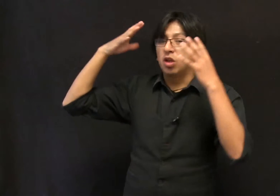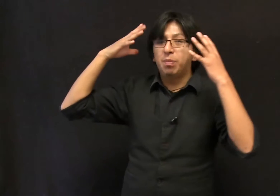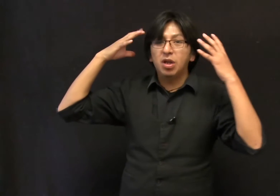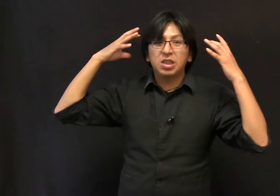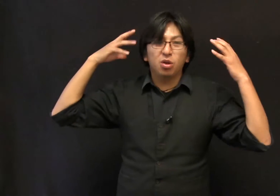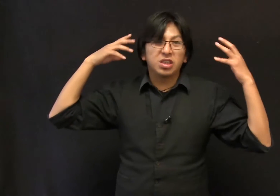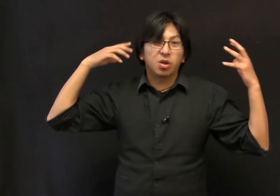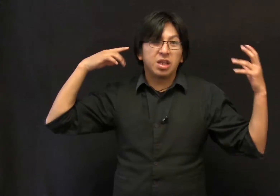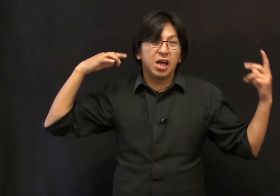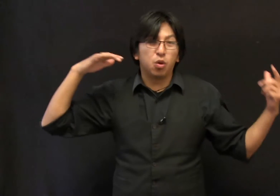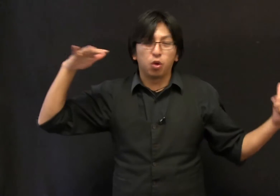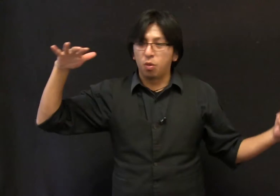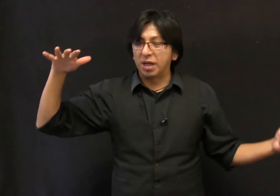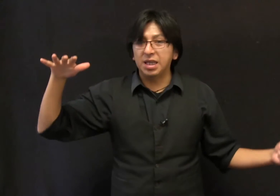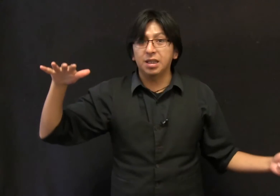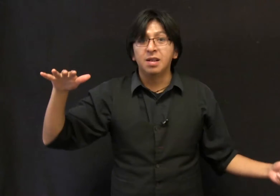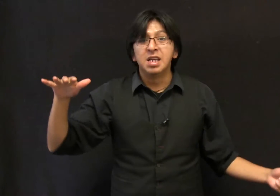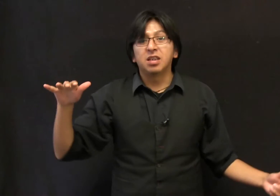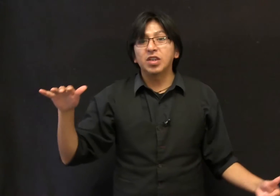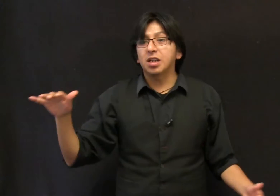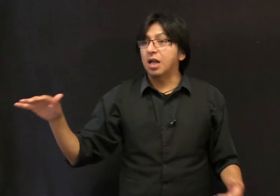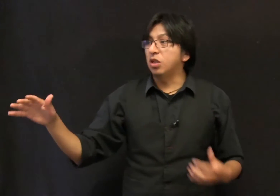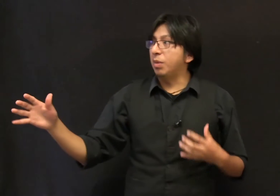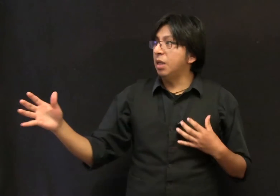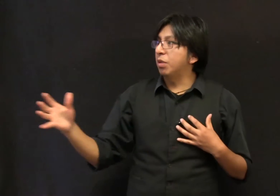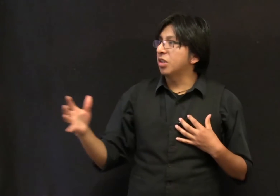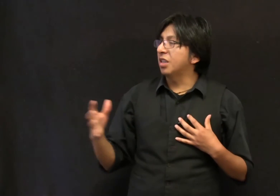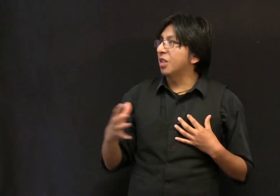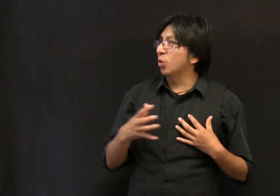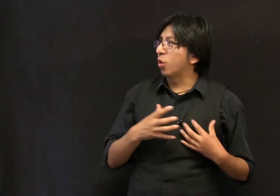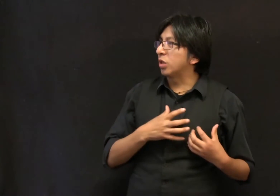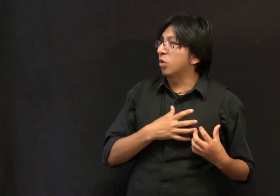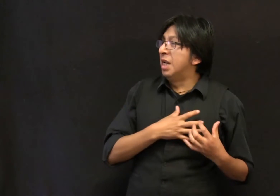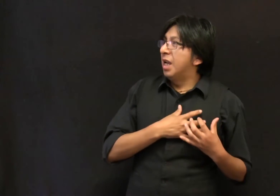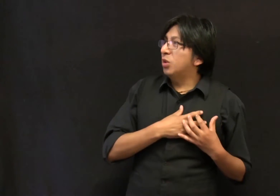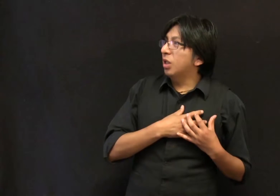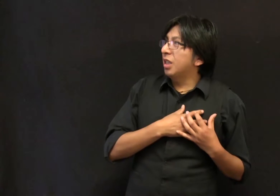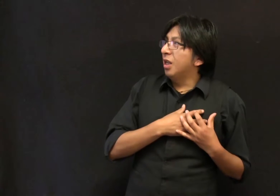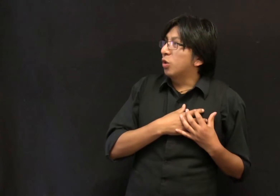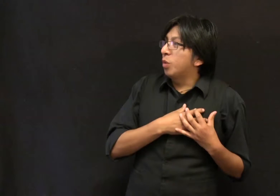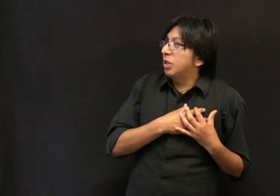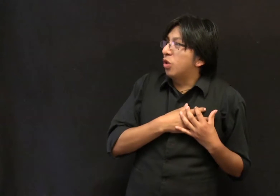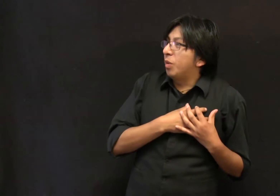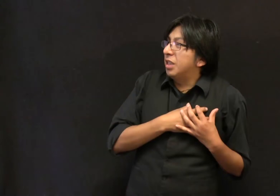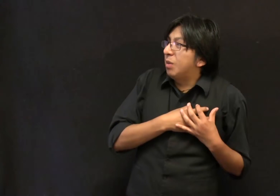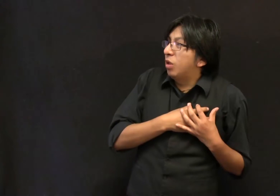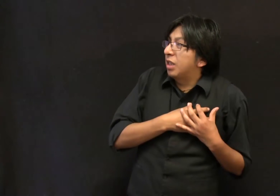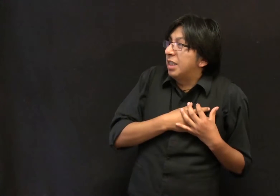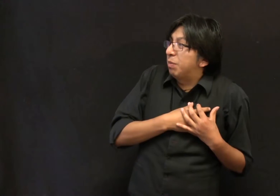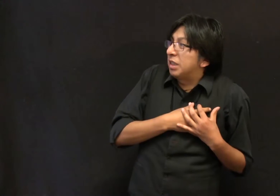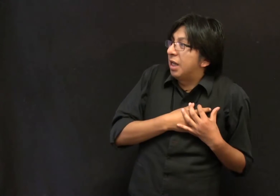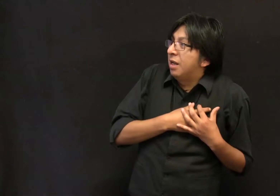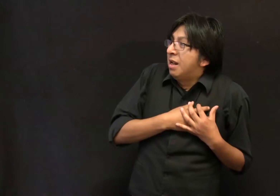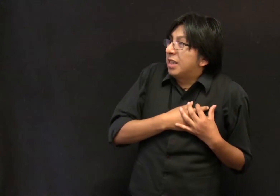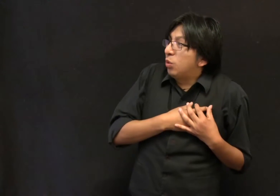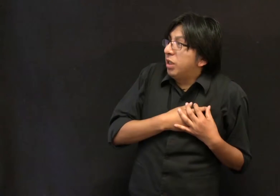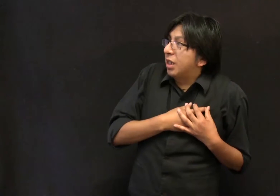con el pelo así todo desordenado, como bajita, se fue acercando y David empezó a sentir en su corazón eso que sienten los hombres cuando ven a esa mujer tan especial, tan única.